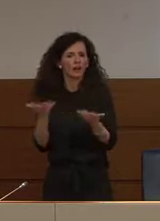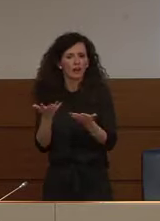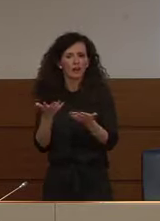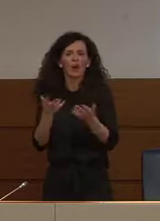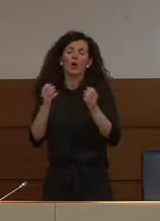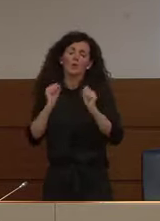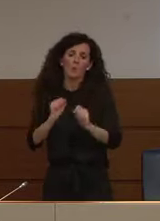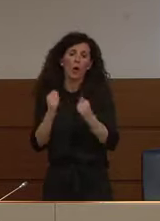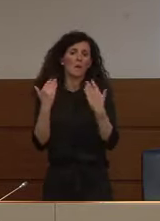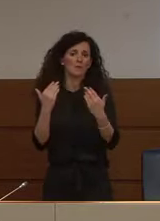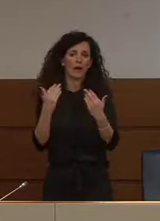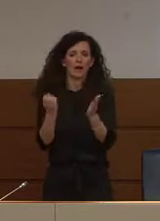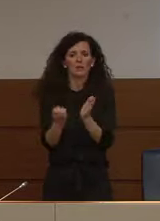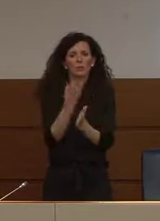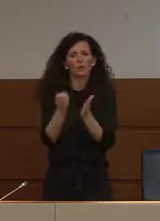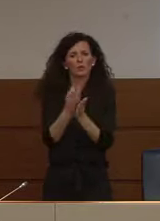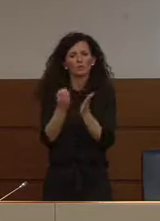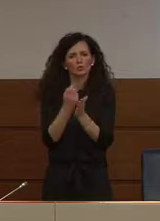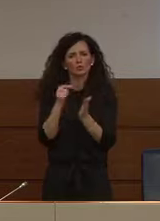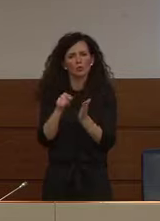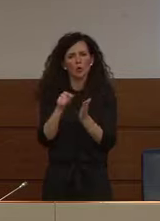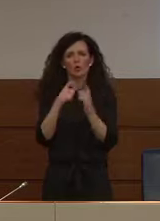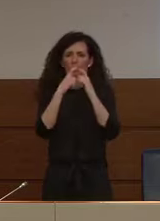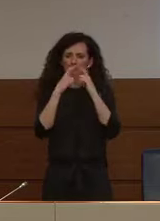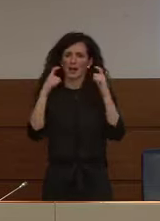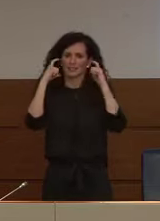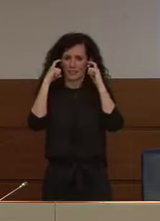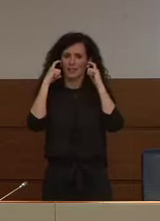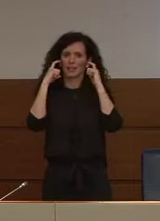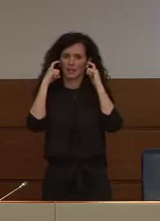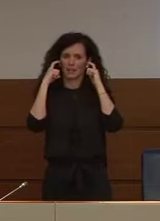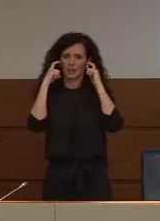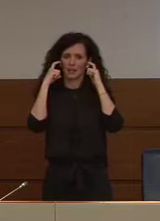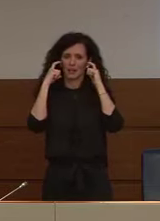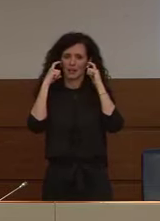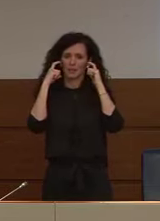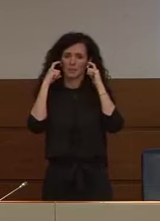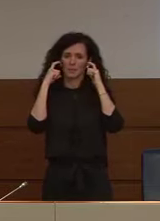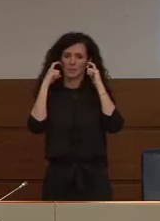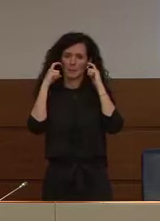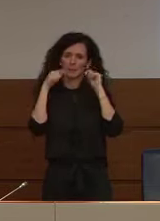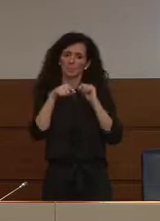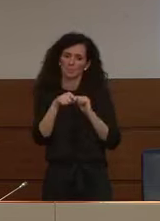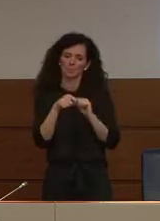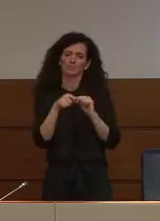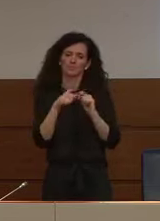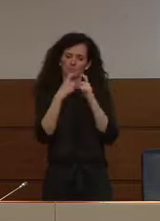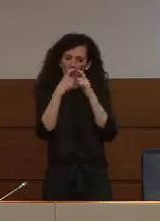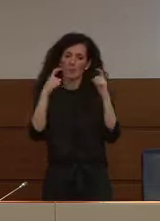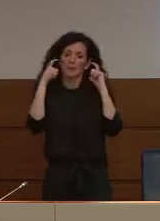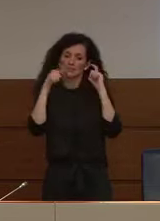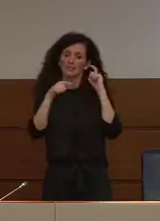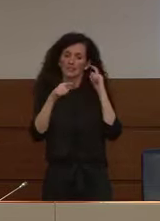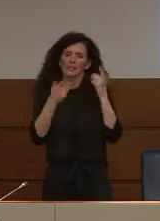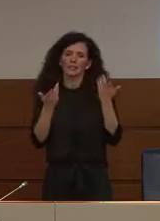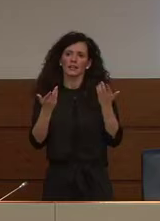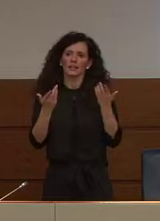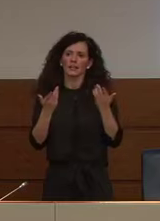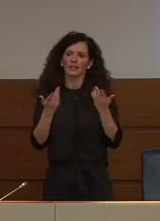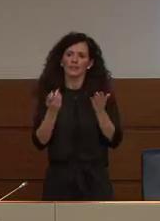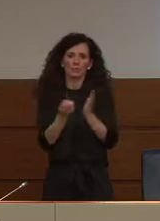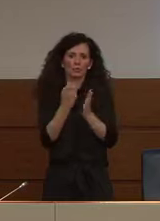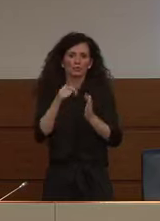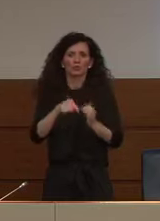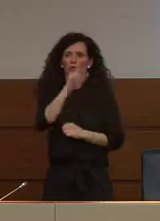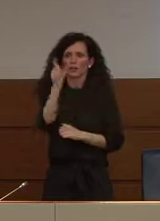produzione di mascherine per l'autosufficienza così